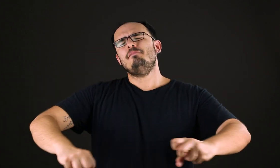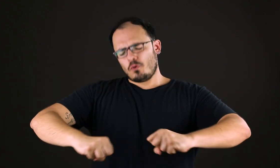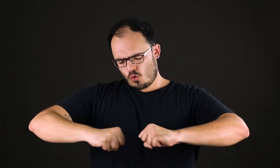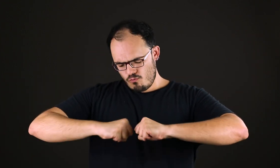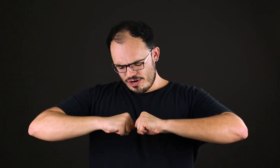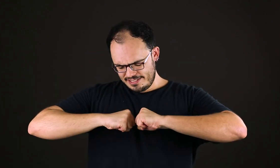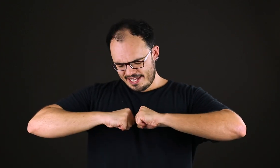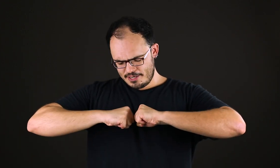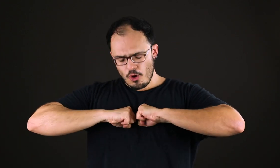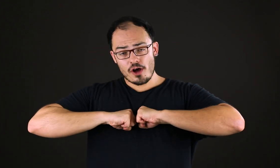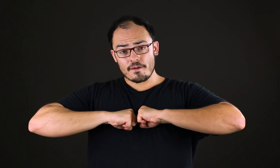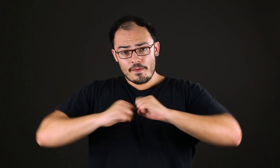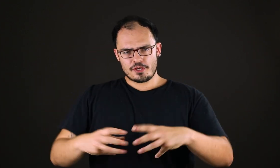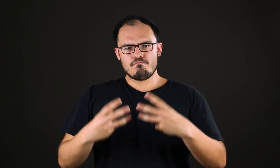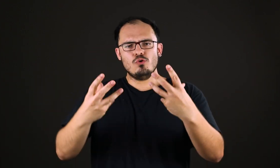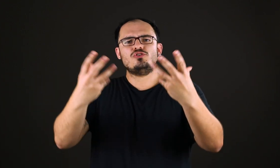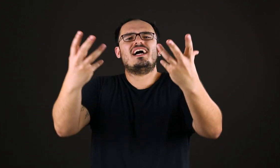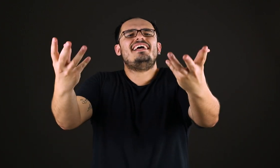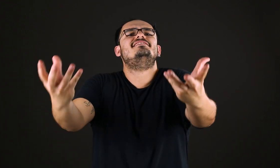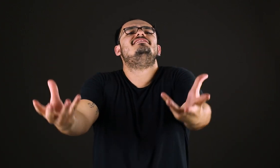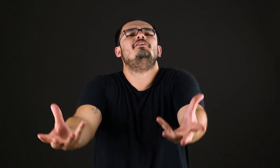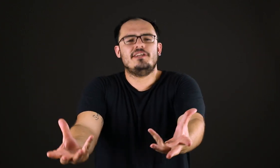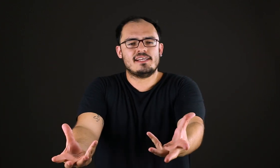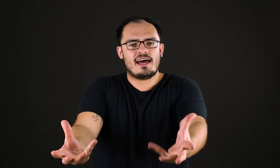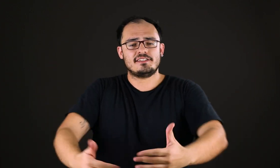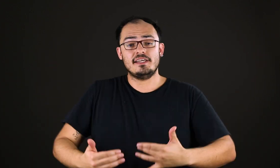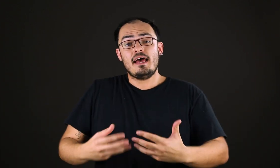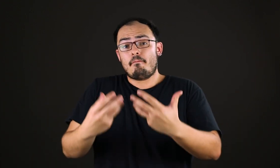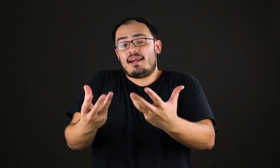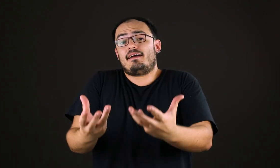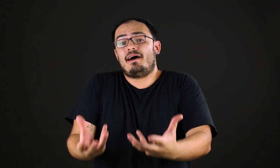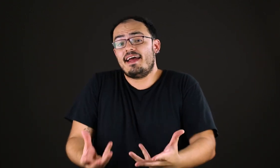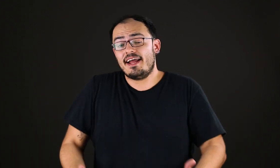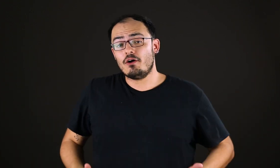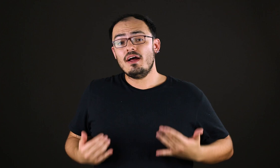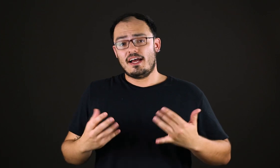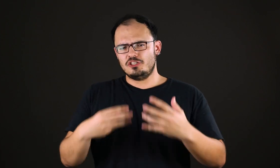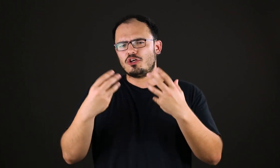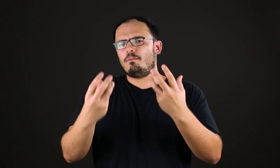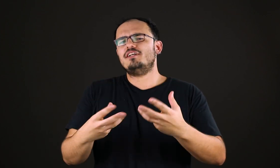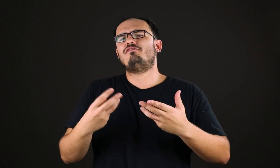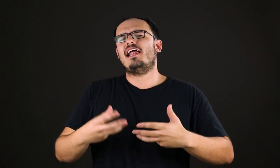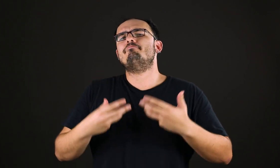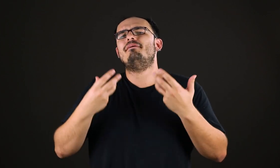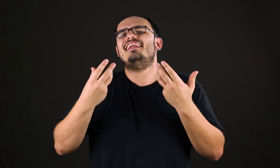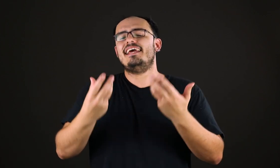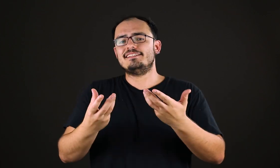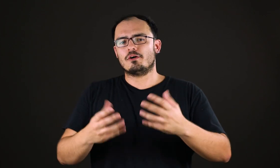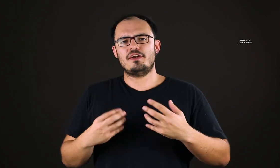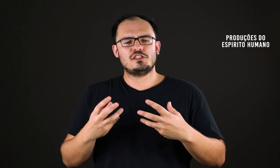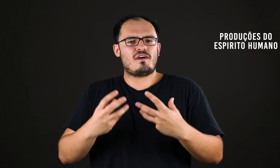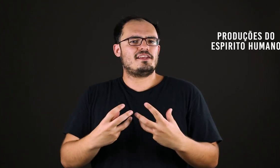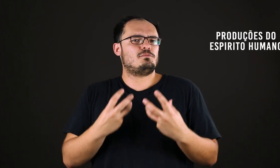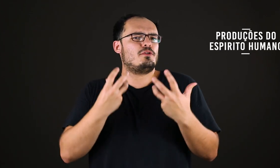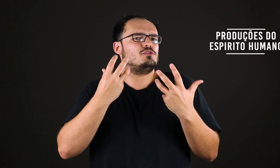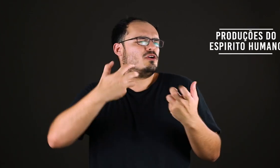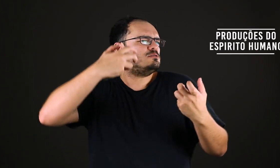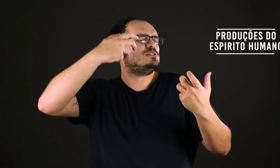como um interior que busca exteriorizar-se. Para Hegel, a gente só pode falar em beleza quando a gente fala das produções do